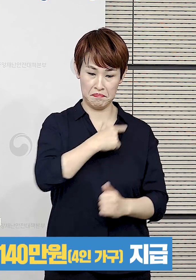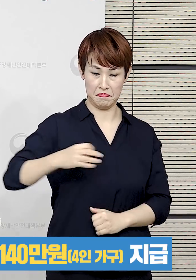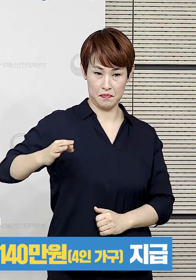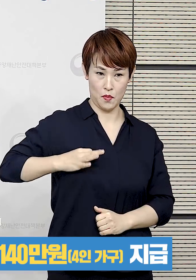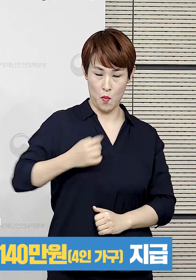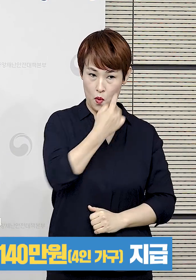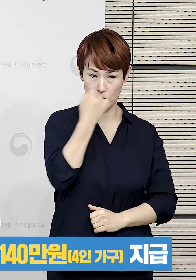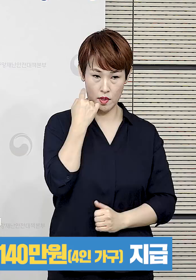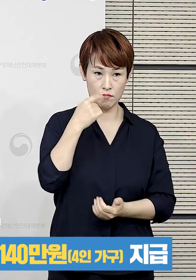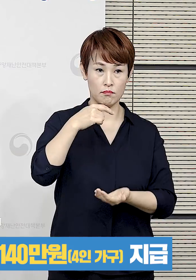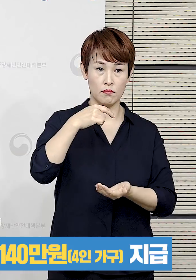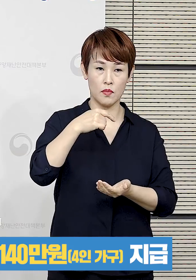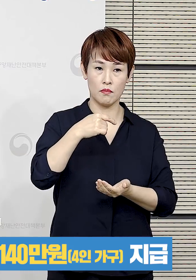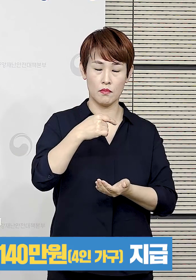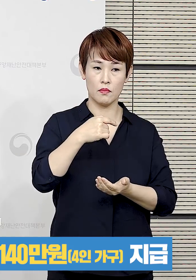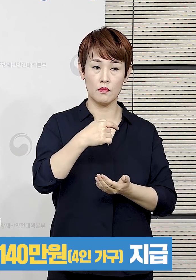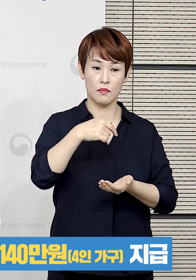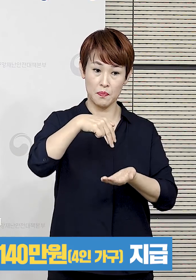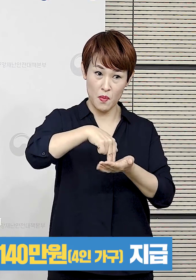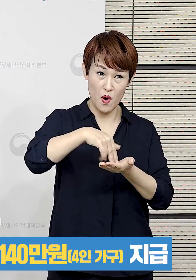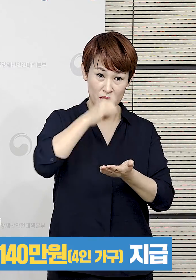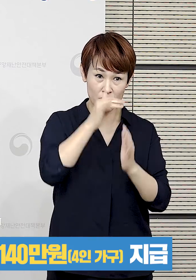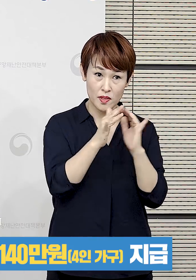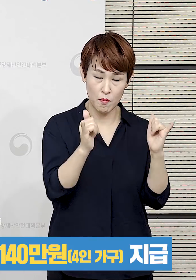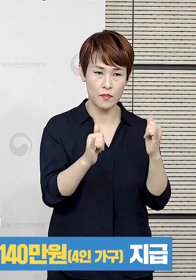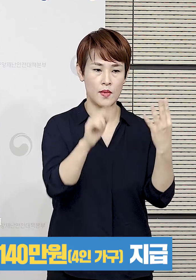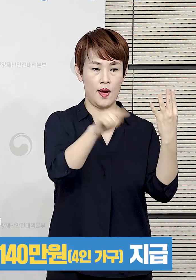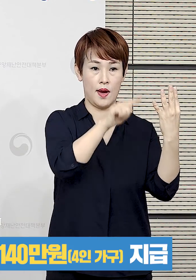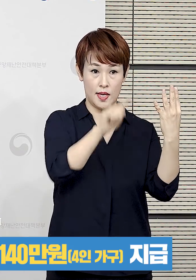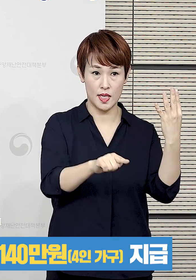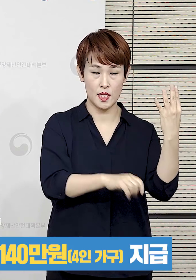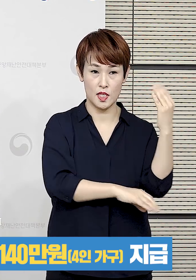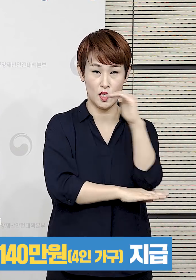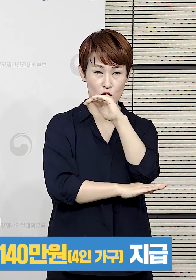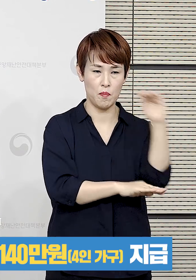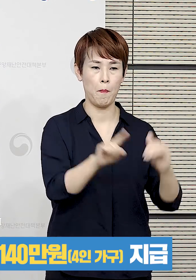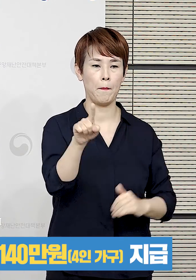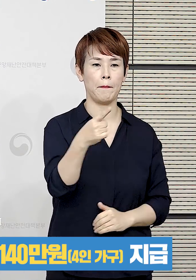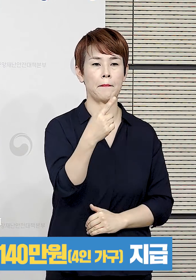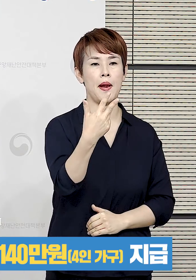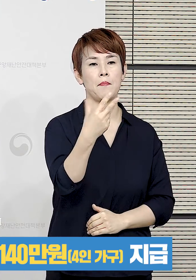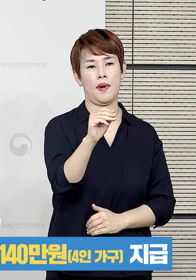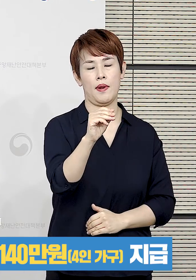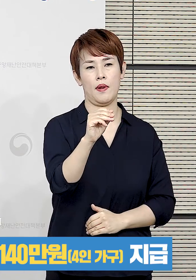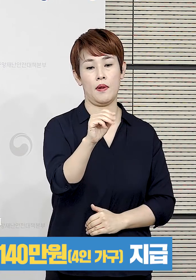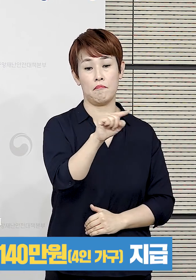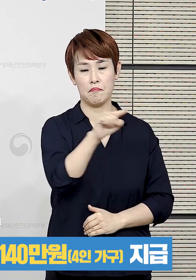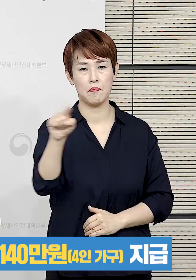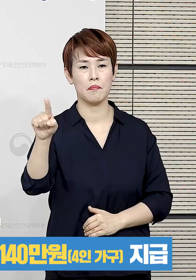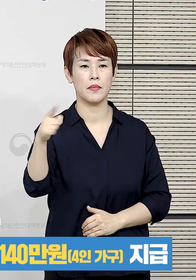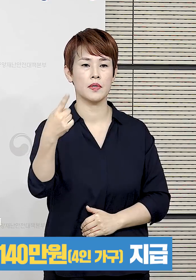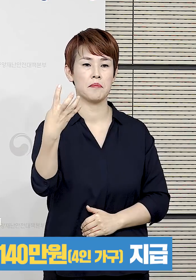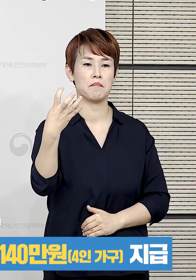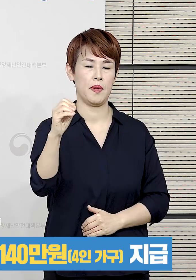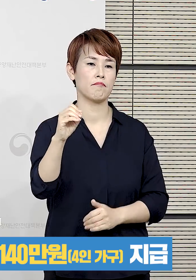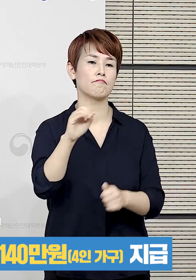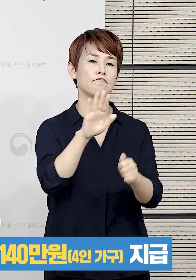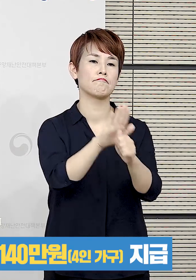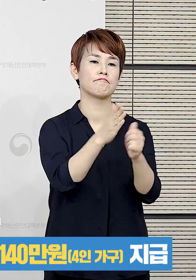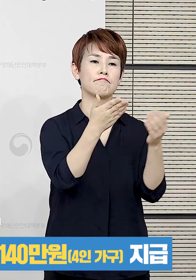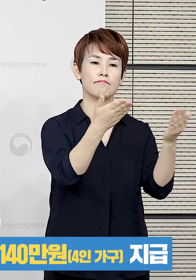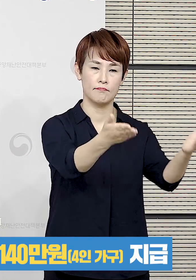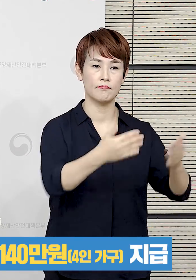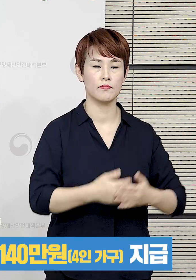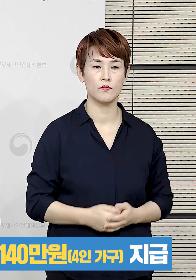기초생활보장제도 수급 자격이 있는 가구 등에 대해 4인 가구 기준 108만 원에서 140만 원을